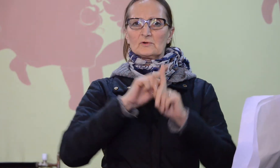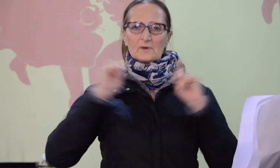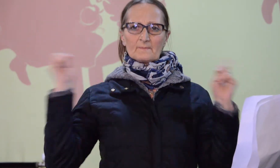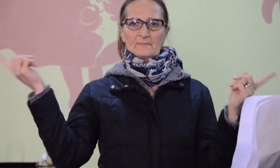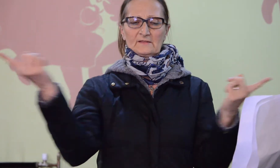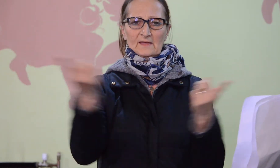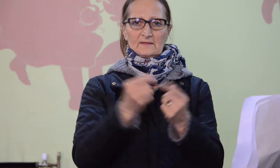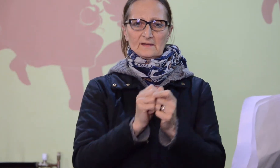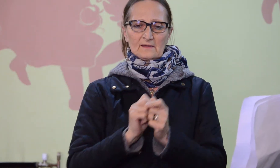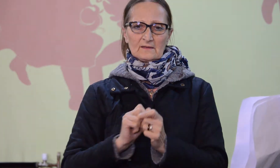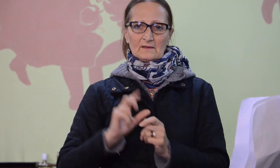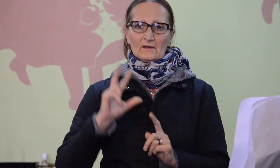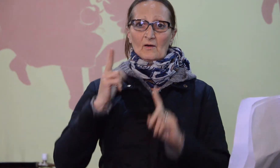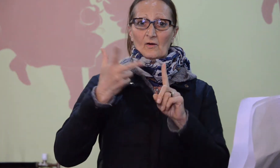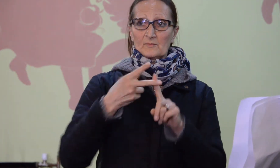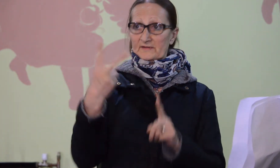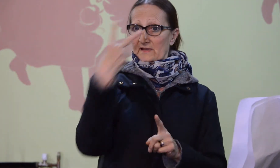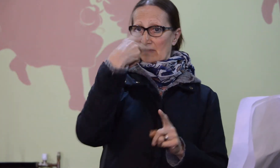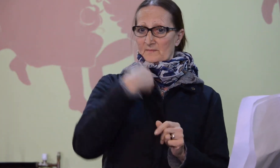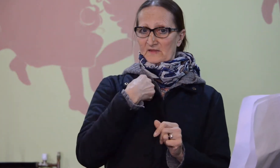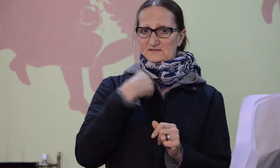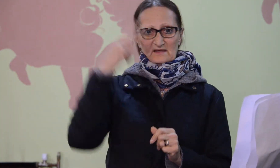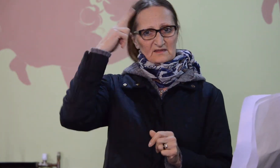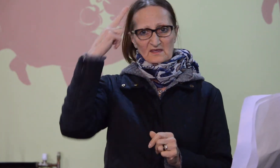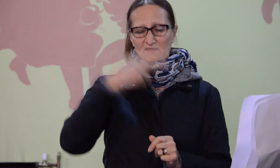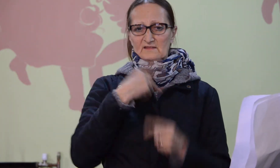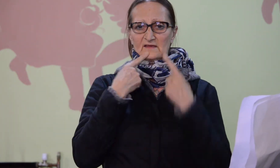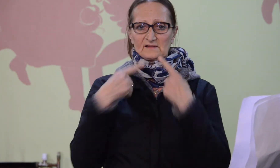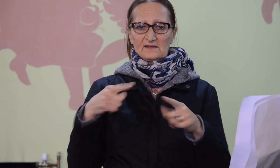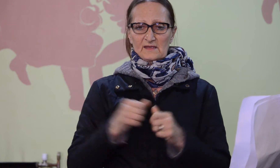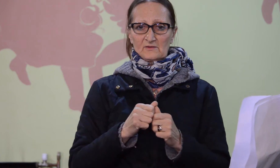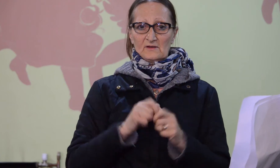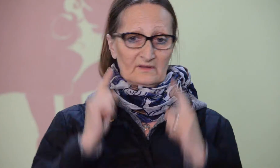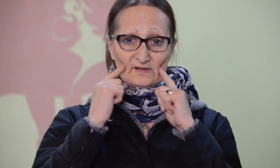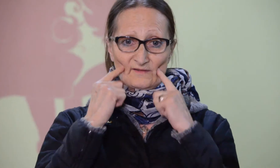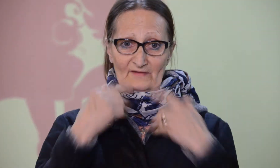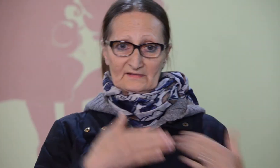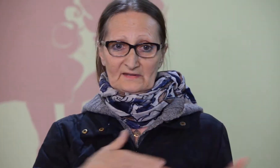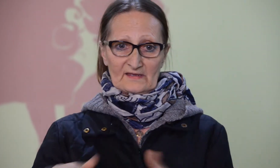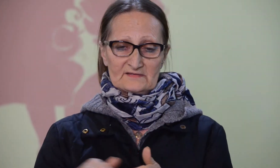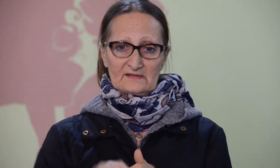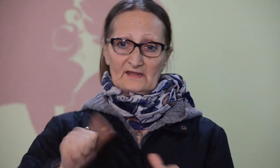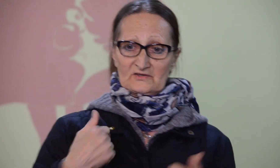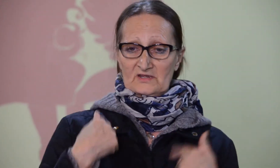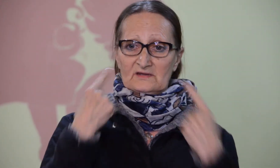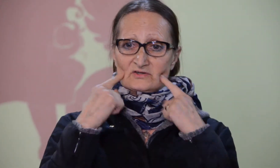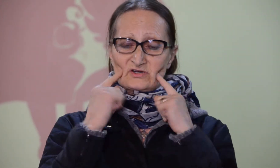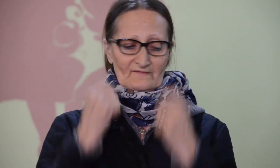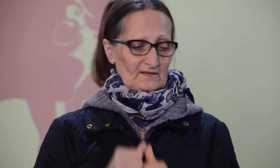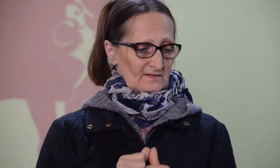A harmadik csak rám nézett, hitetlen, nevetni kezdett, és én is nevettem. Gyermekkoromban elszálltam